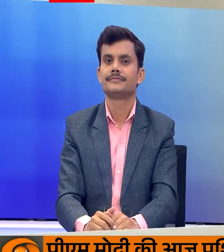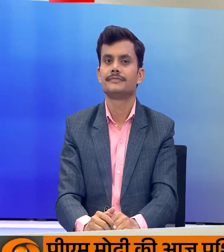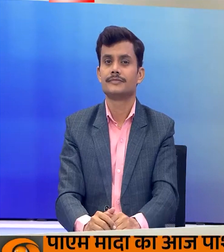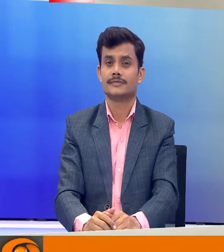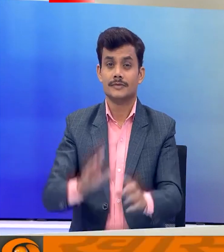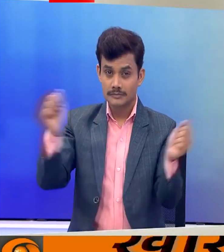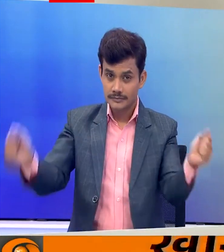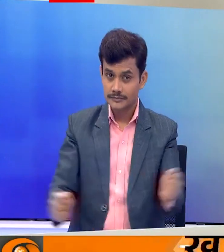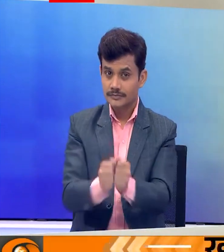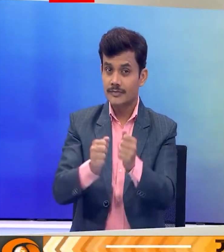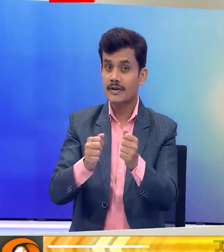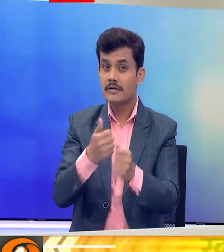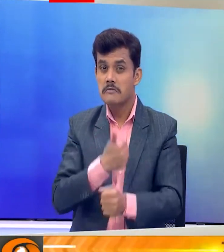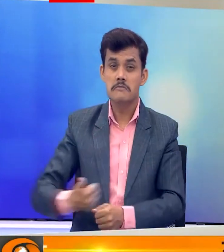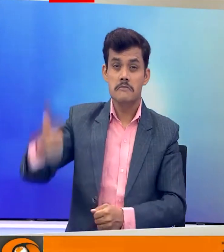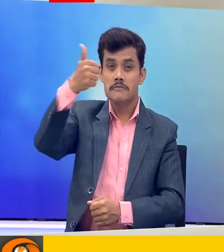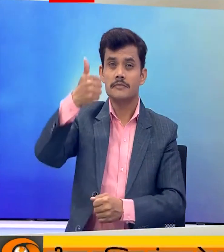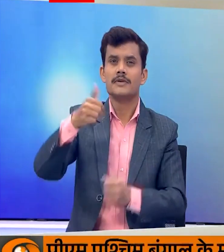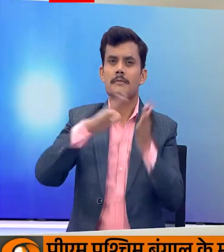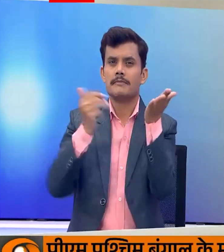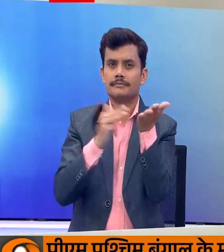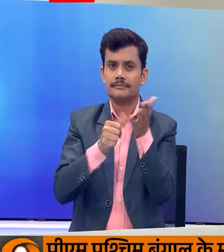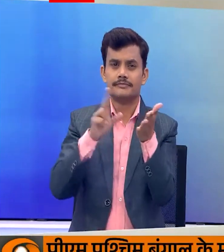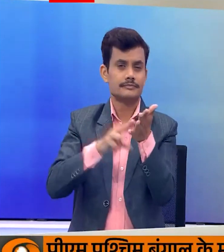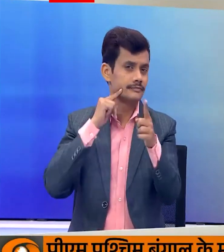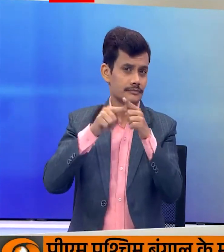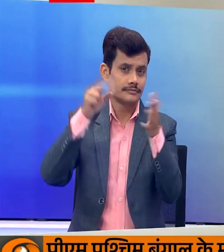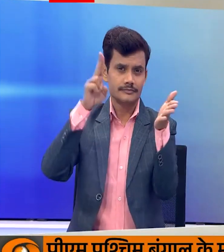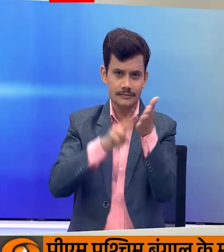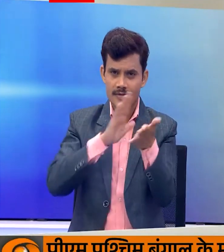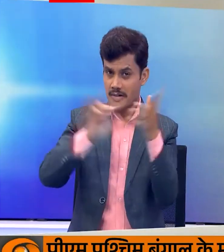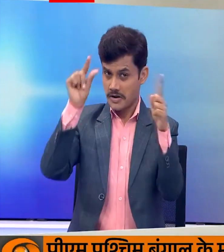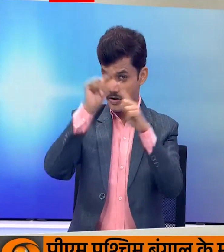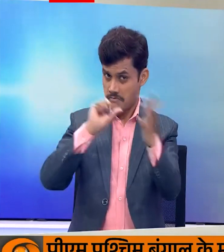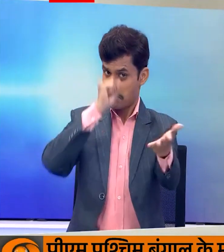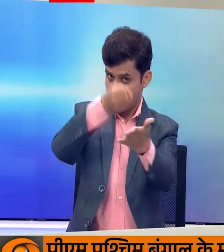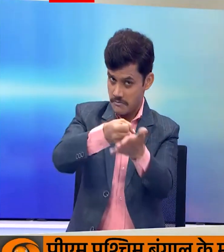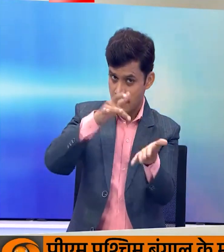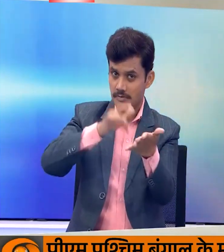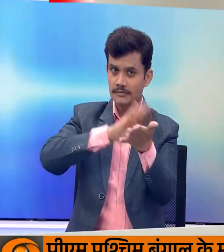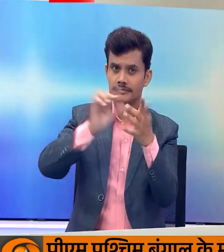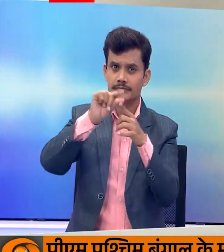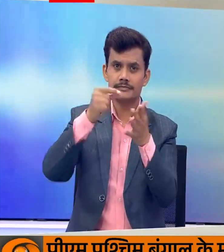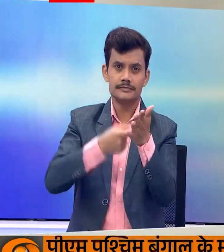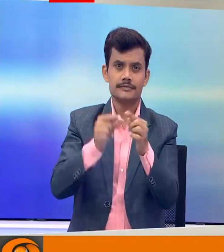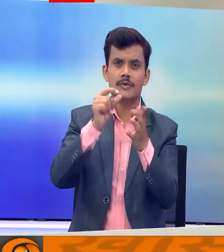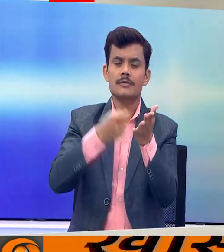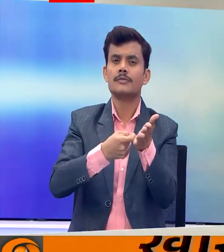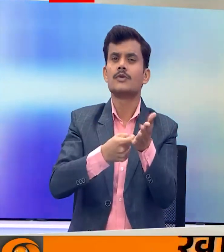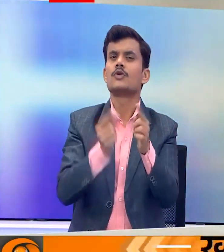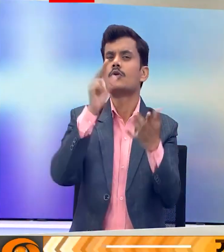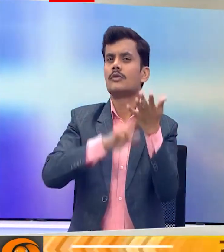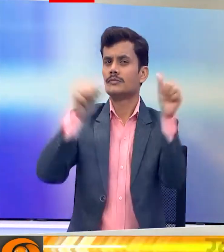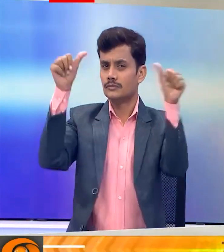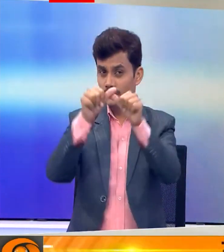इसके साथी पार्टी के वरिष्ट नेता और केंद्री मंतरी नितिन गटकरी हिमाचल प्रदेश की हमीरपूर संसर्द्यक्षेतर के उना